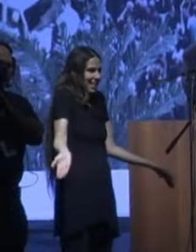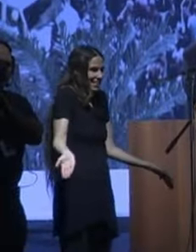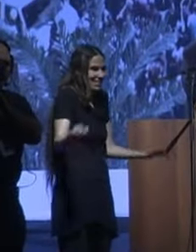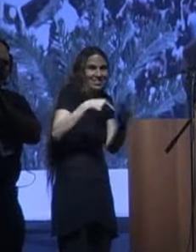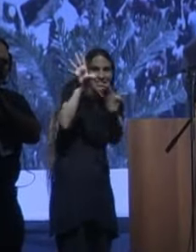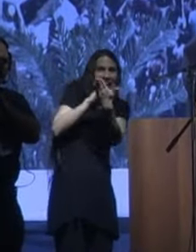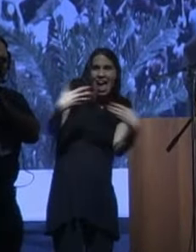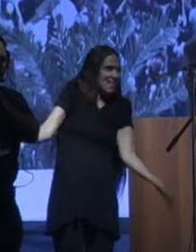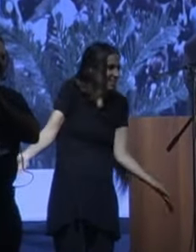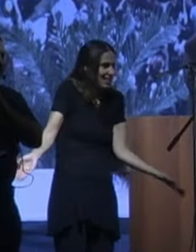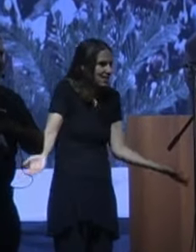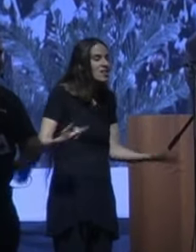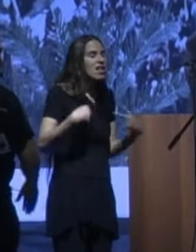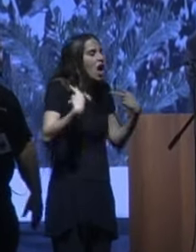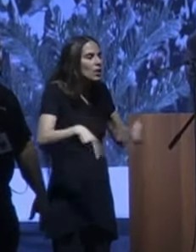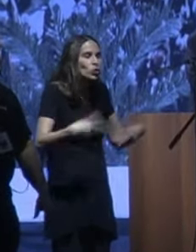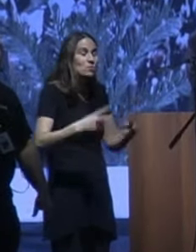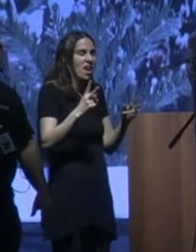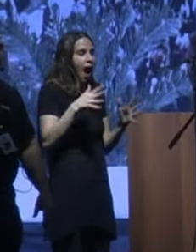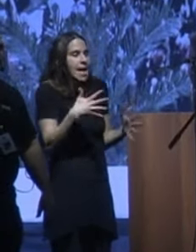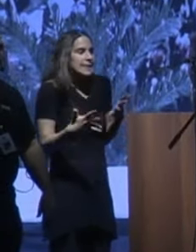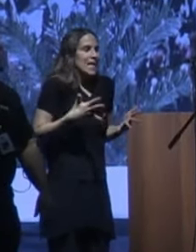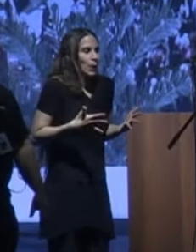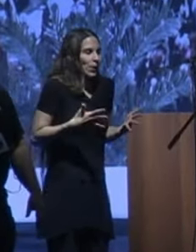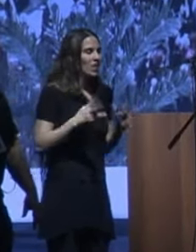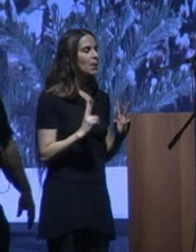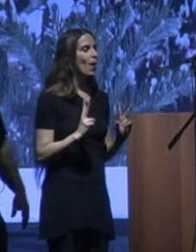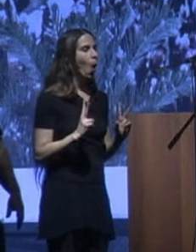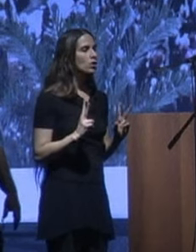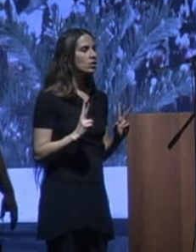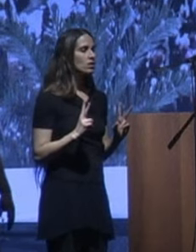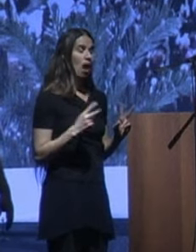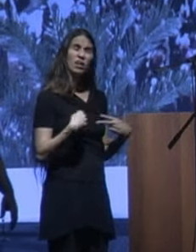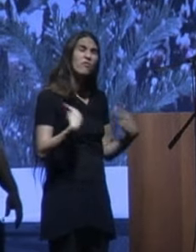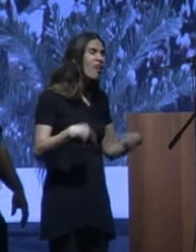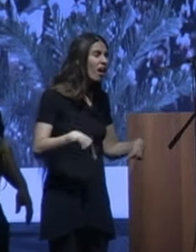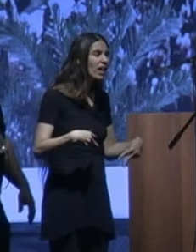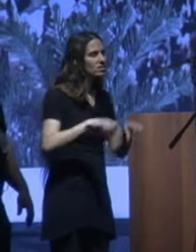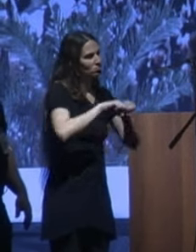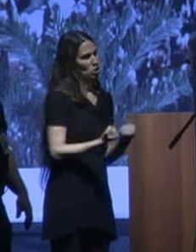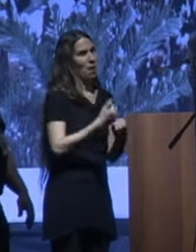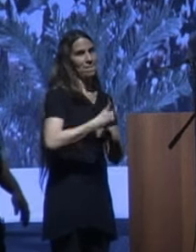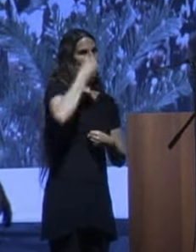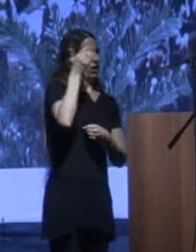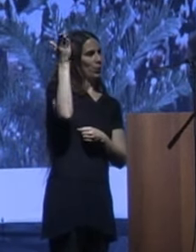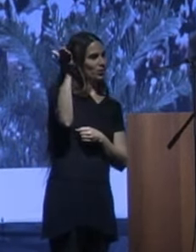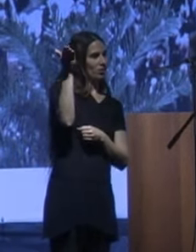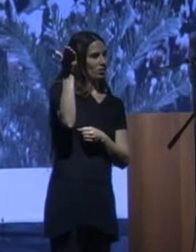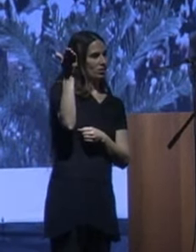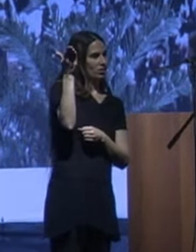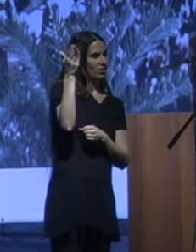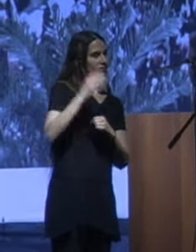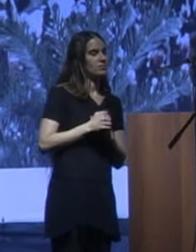La mort en Israël de Maire Dagan, l'ancien chef du Mossad entre 2002 et 2010. A 71 ans, il souffrait d'un cancer.